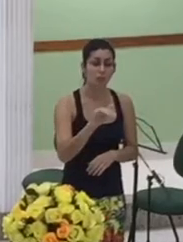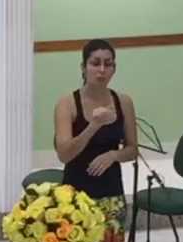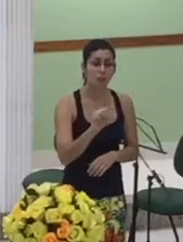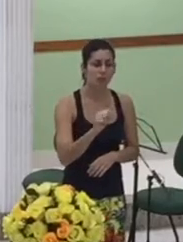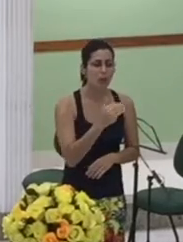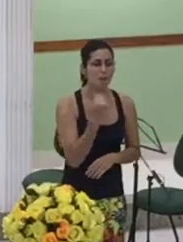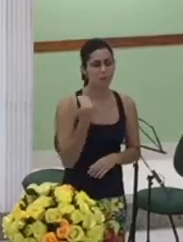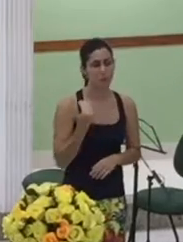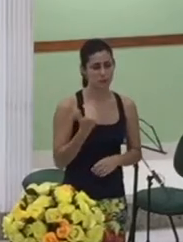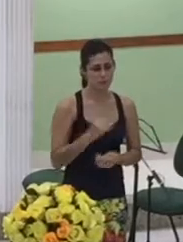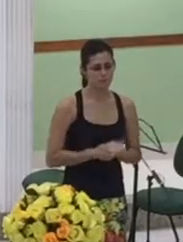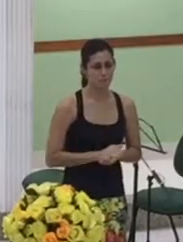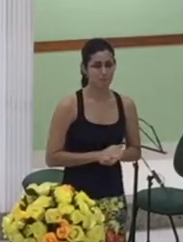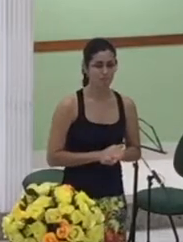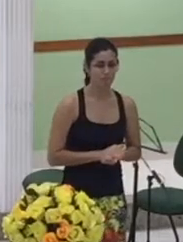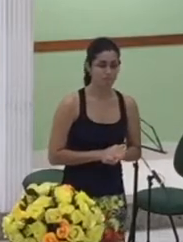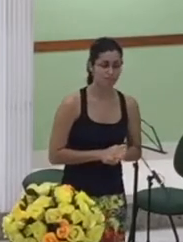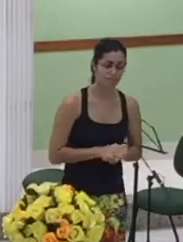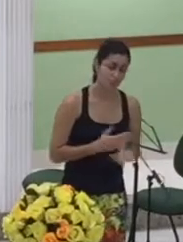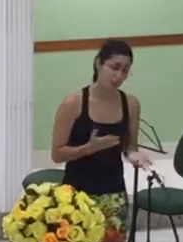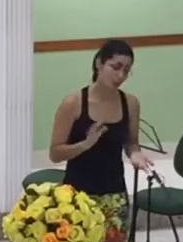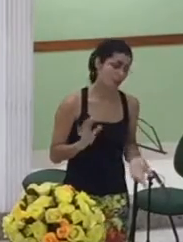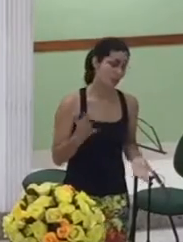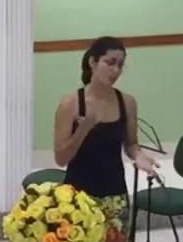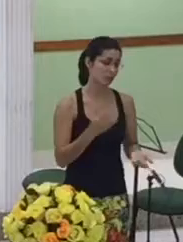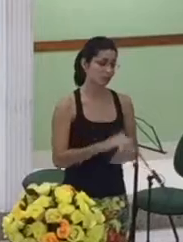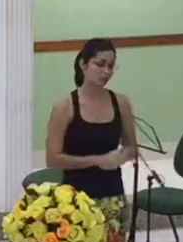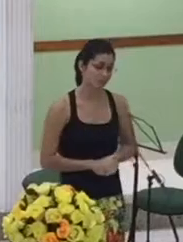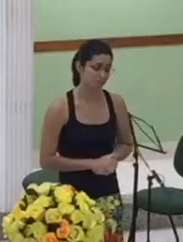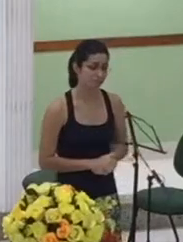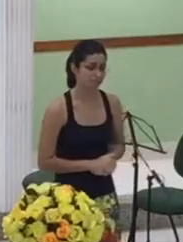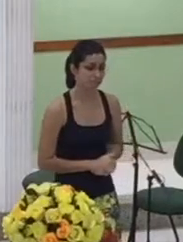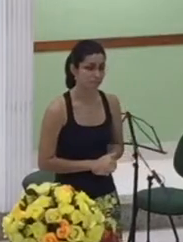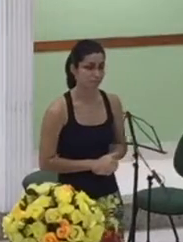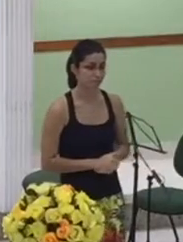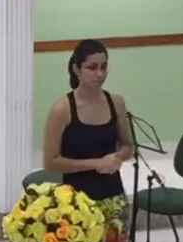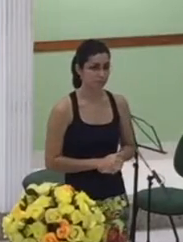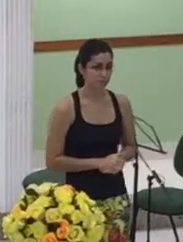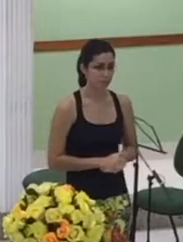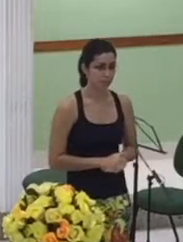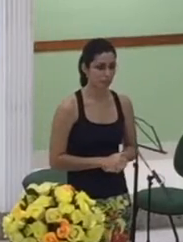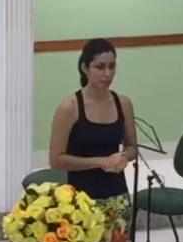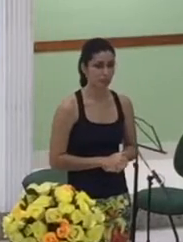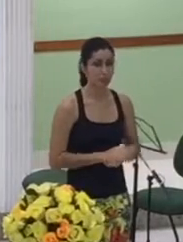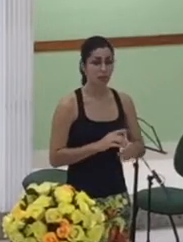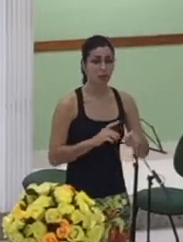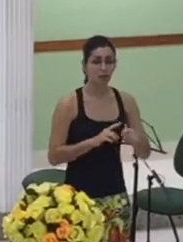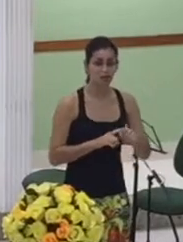rol de mulheres está tudo certo tudo resolvido o problema é que Deus está vendo